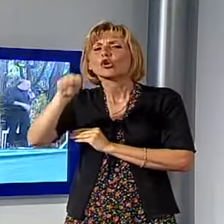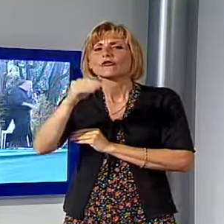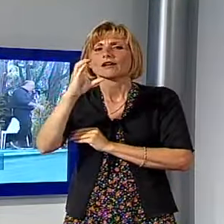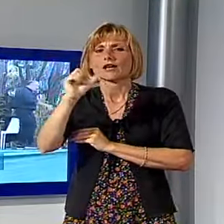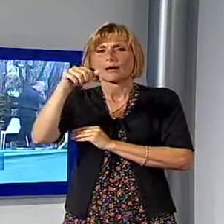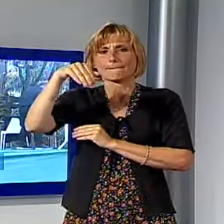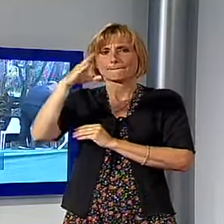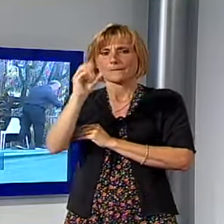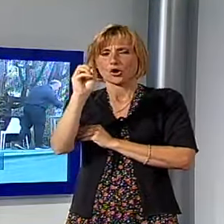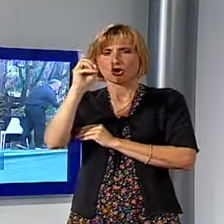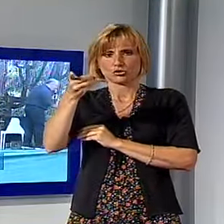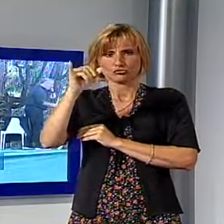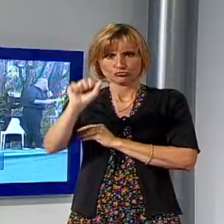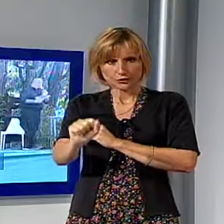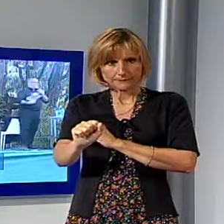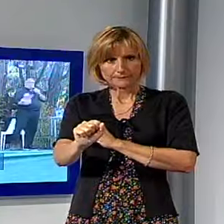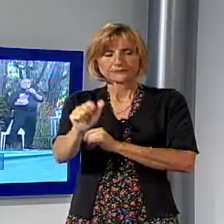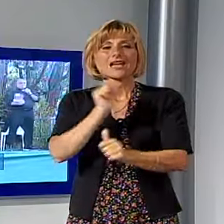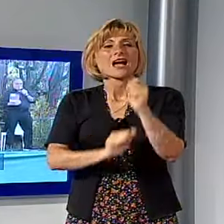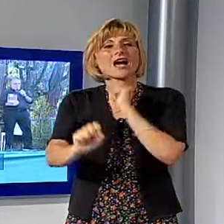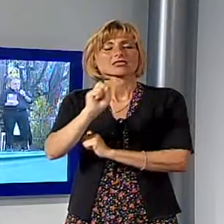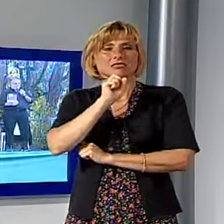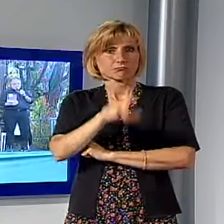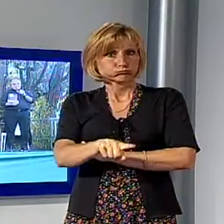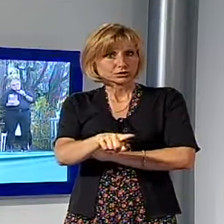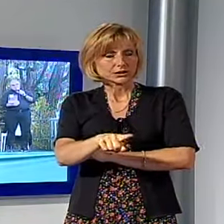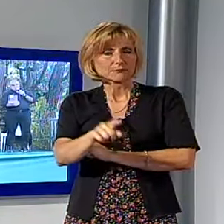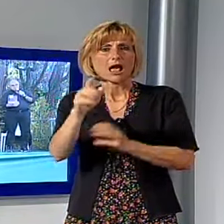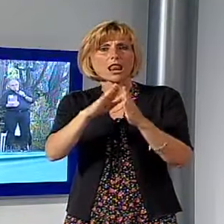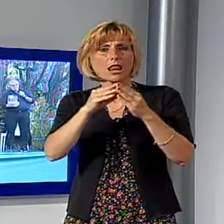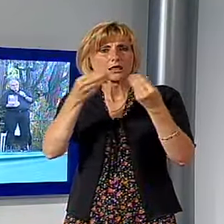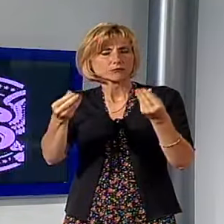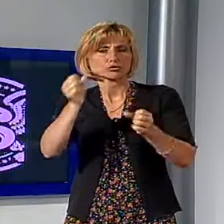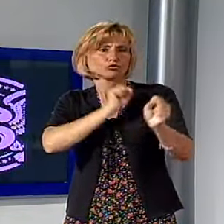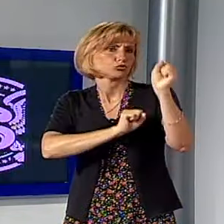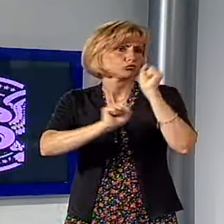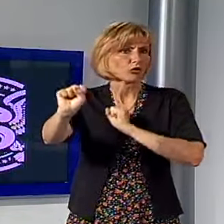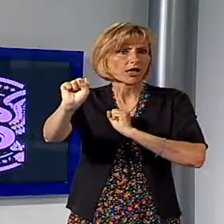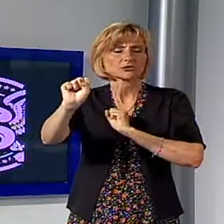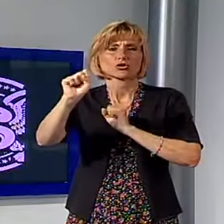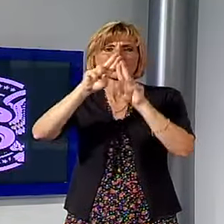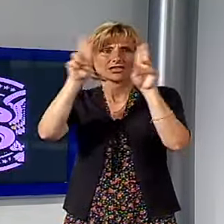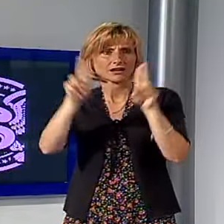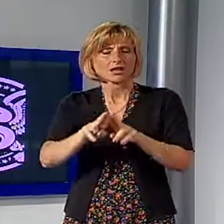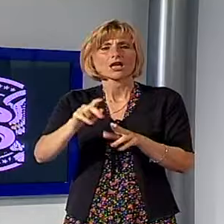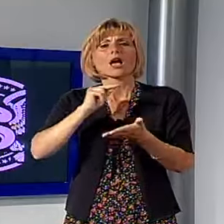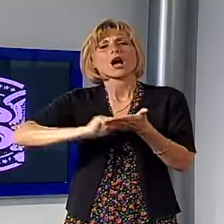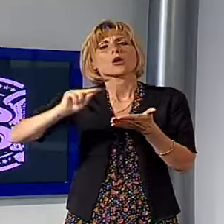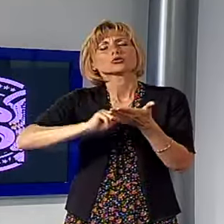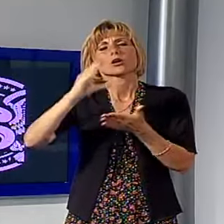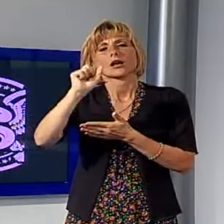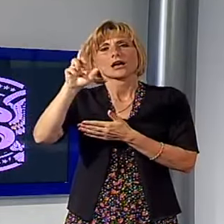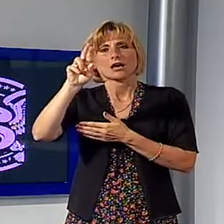Presentato a Forte dei Marmi nell'ambito di anteprime, il libro di successo internazionale Supernotes con l'autore Luigi Carletti, introdotto dal